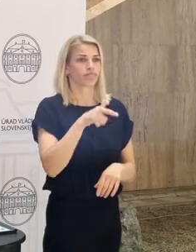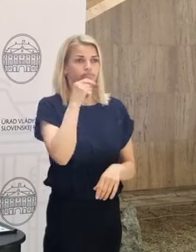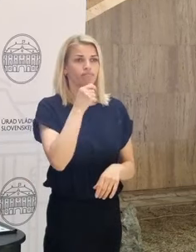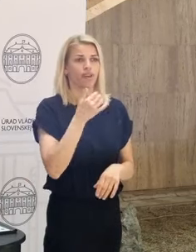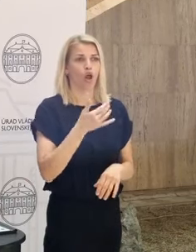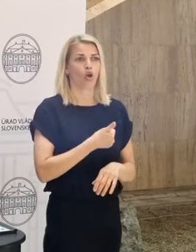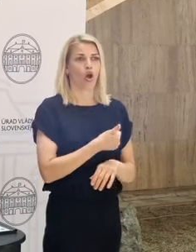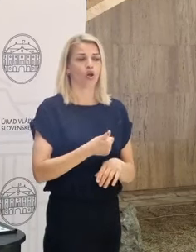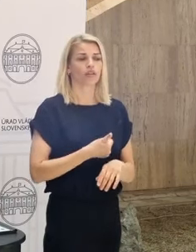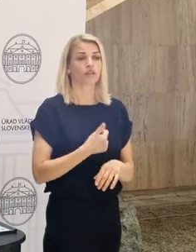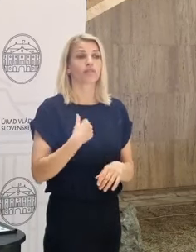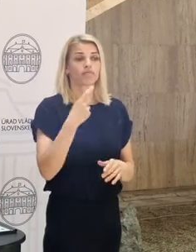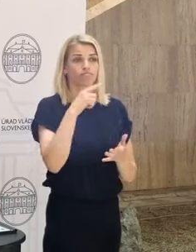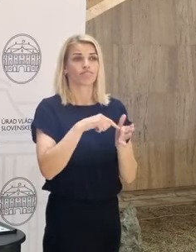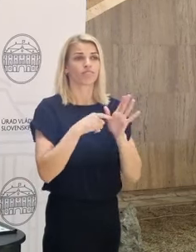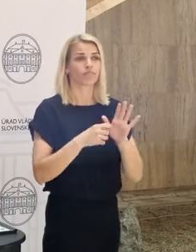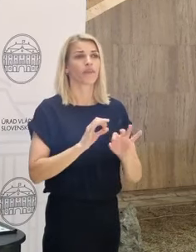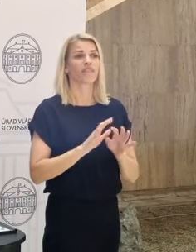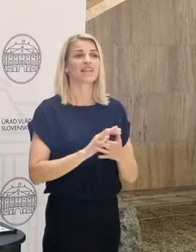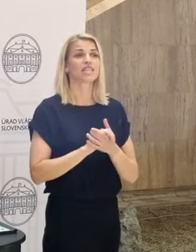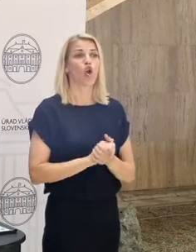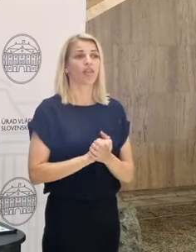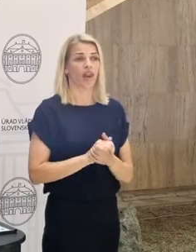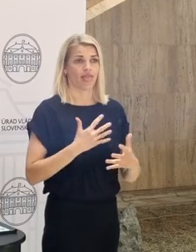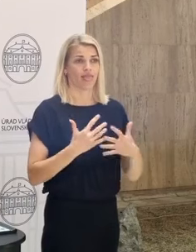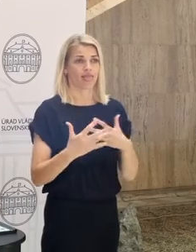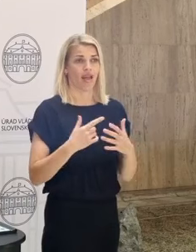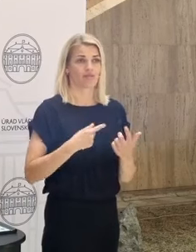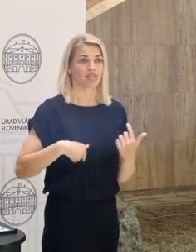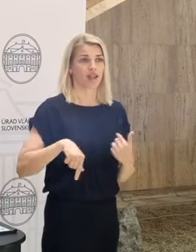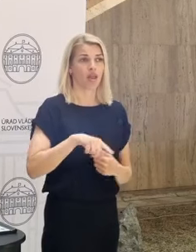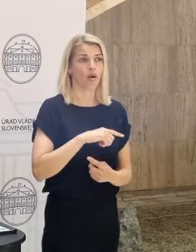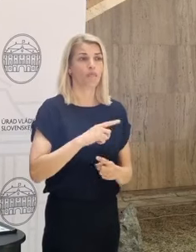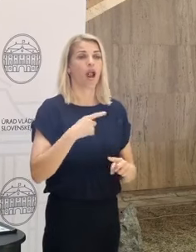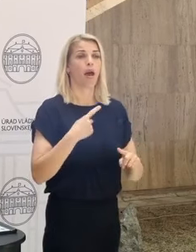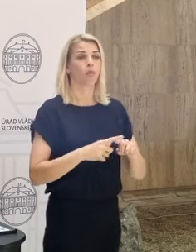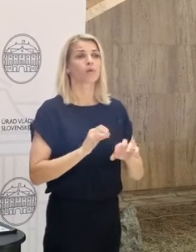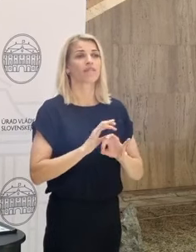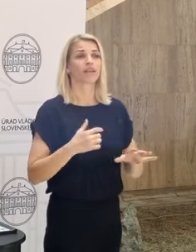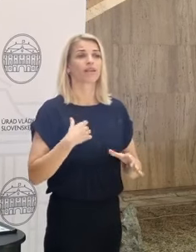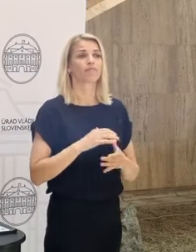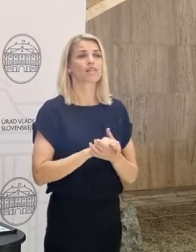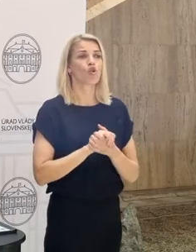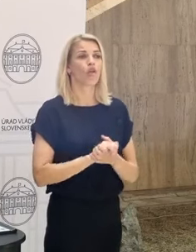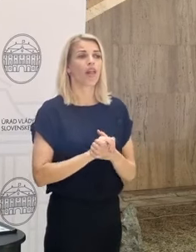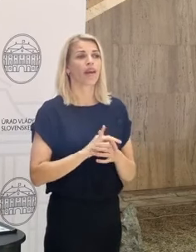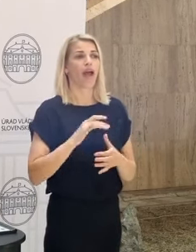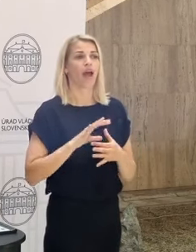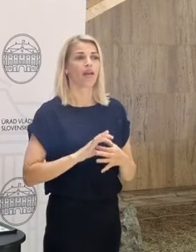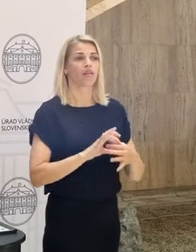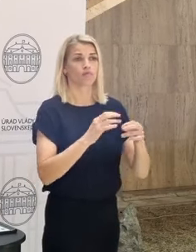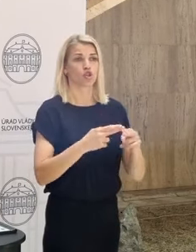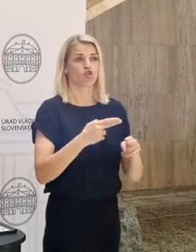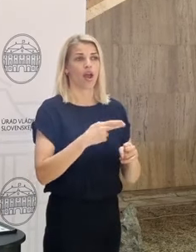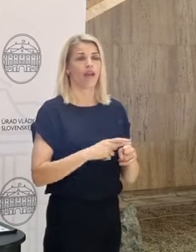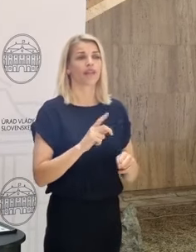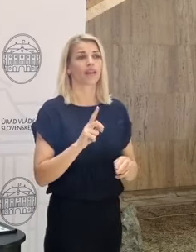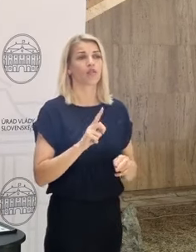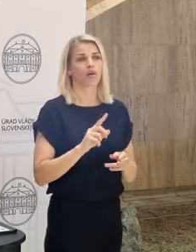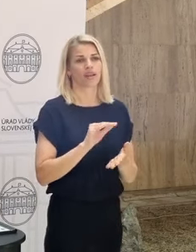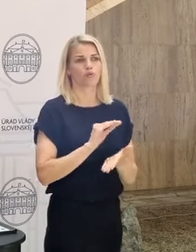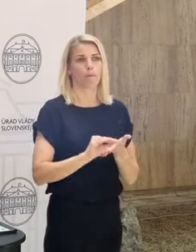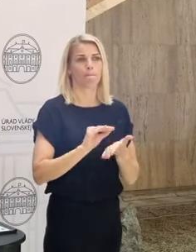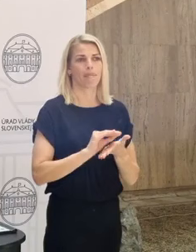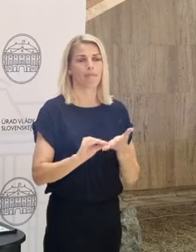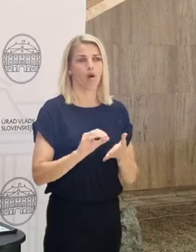ukázali sme, že vieme byť solidarní nielen k sebe navzájom, ale vieme byť solidarní aj voči krajinám mimo